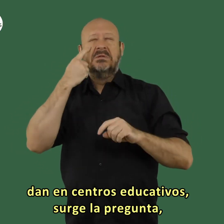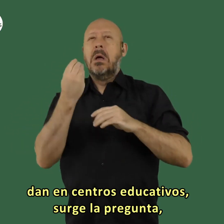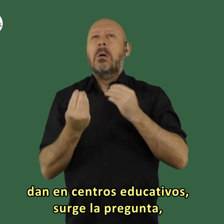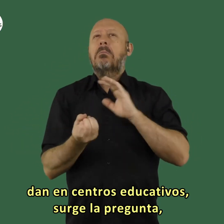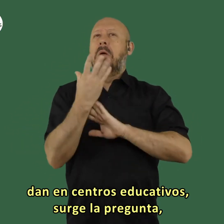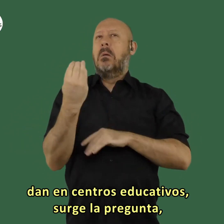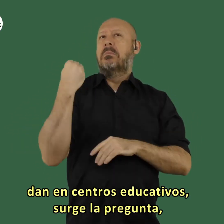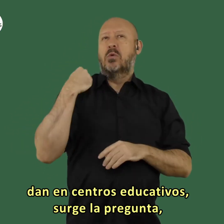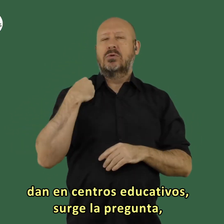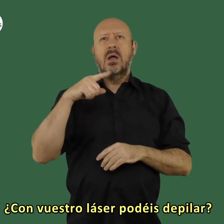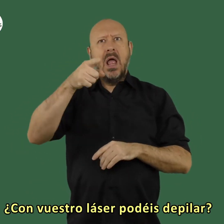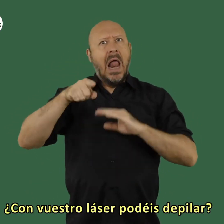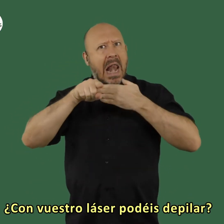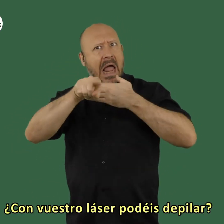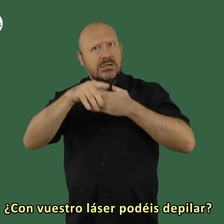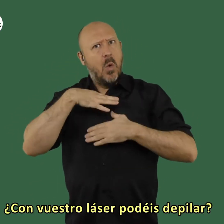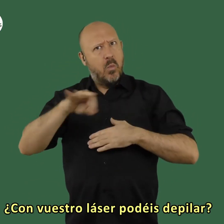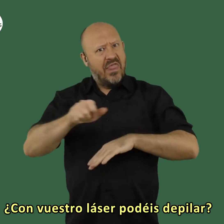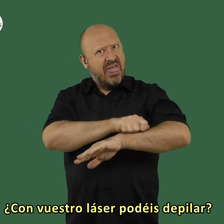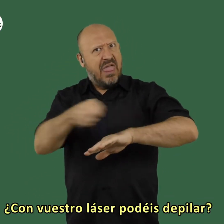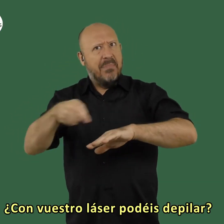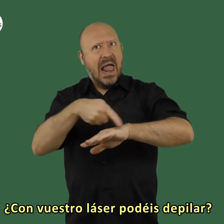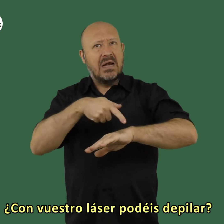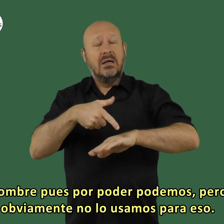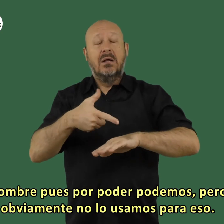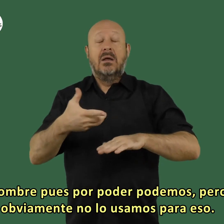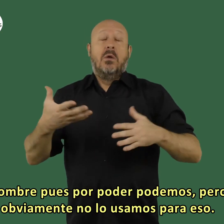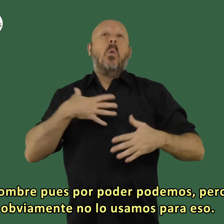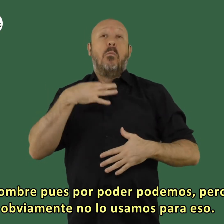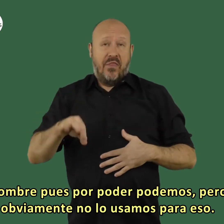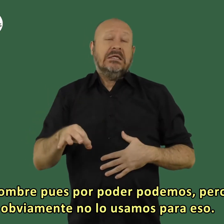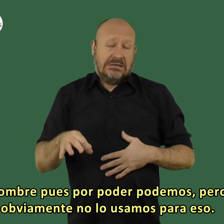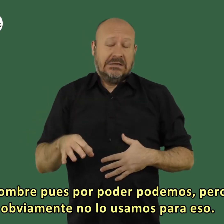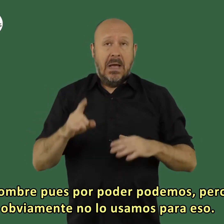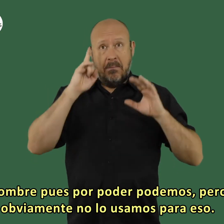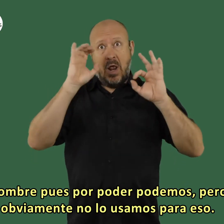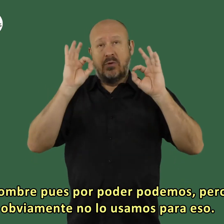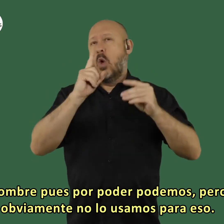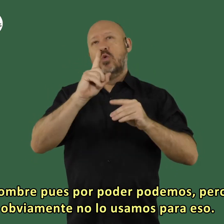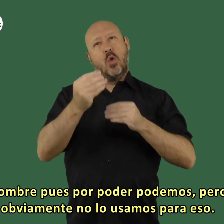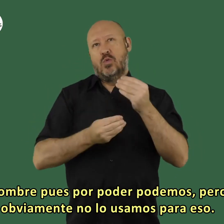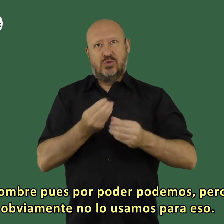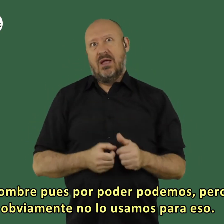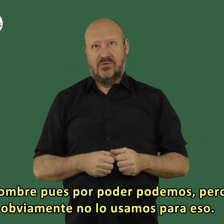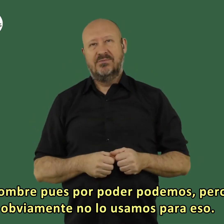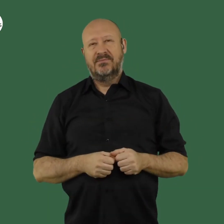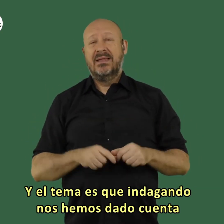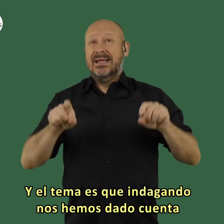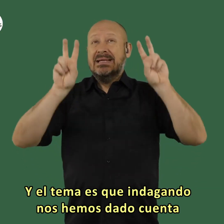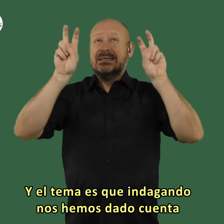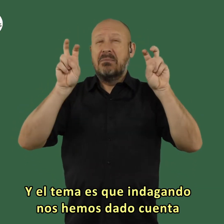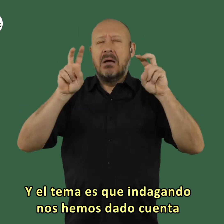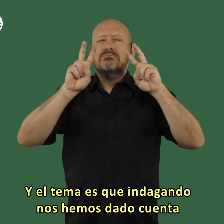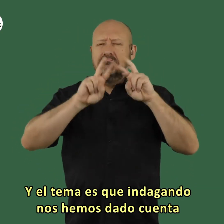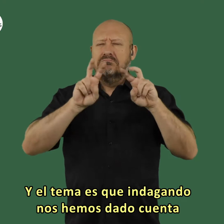educativos surge la pregunta con vuestro láser podéis depilar hombre pues por poder podemos pero obviamente no lo usamos para eso